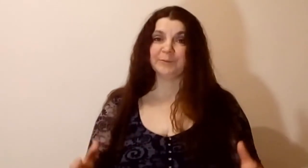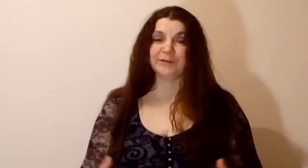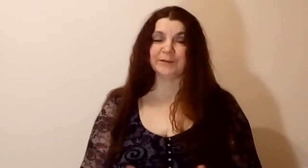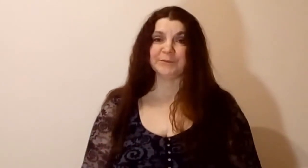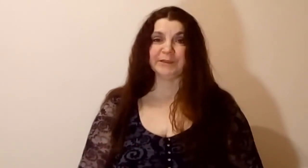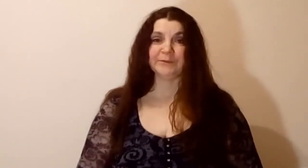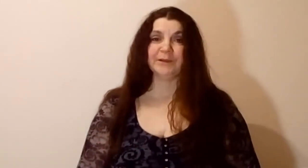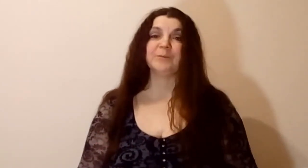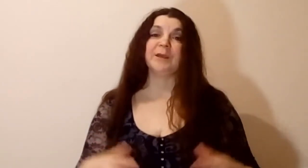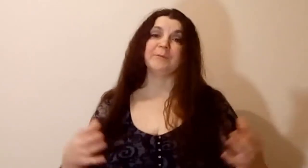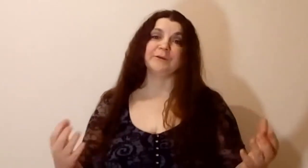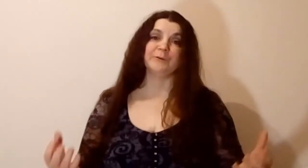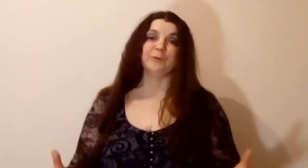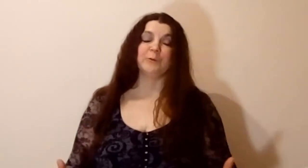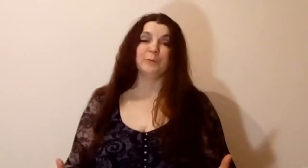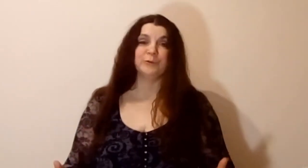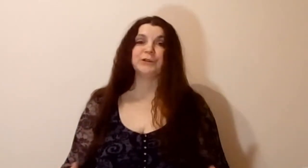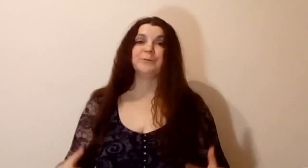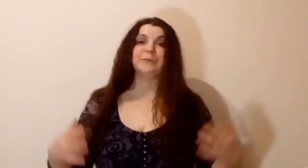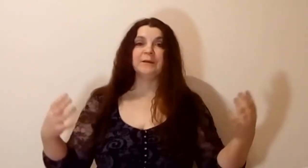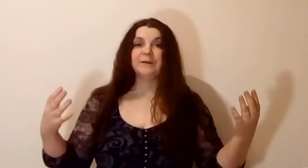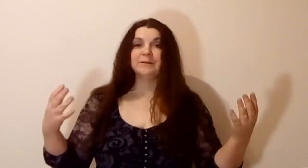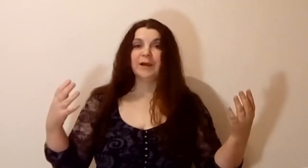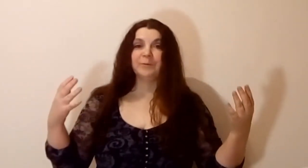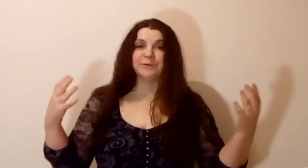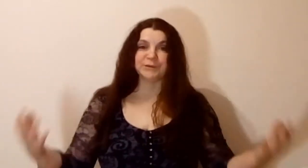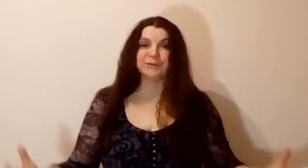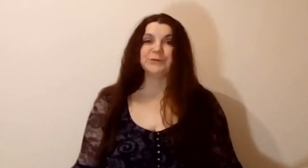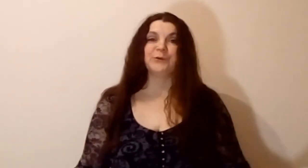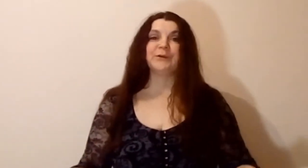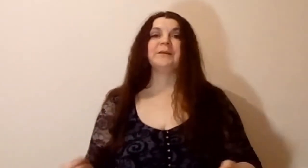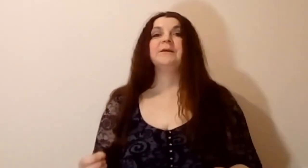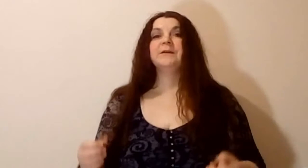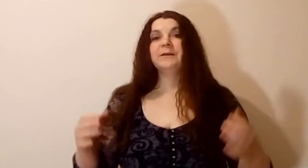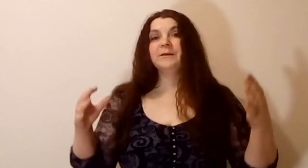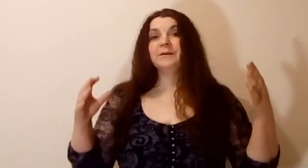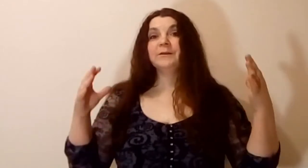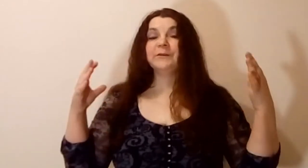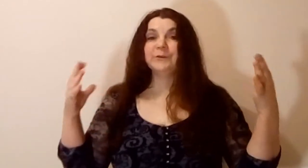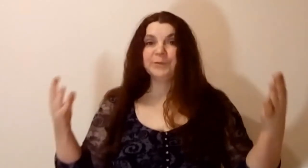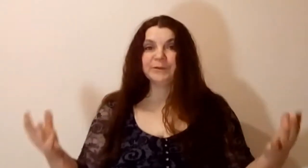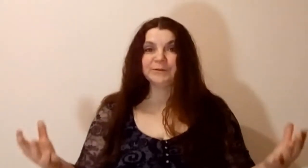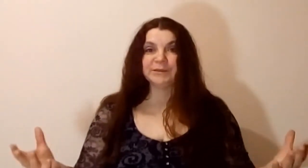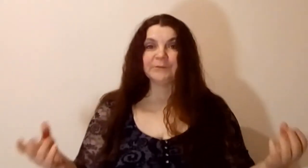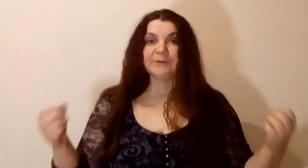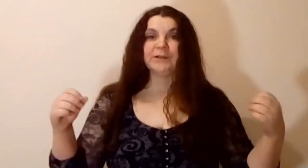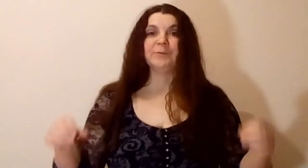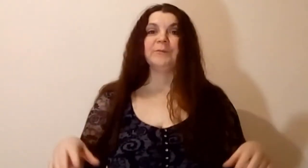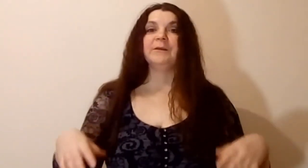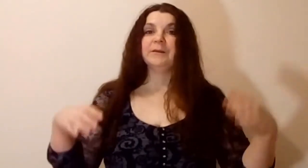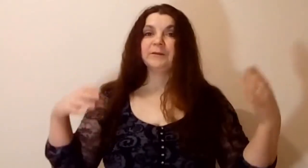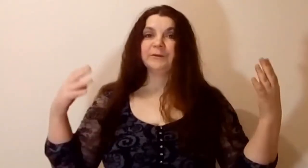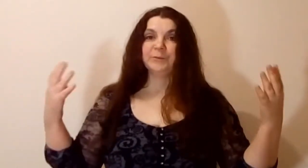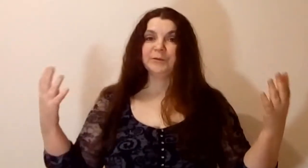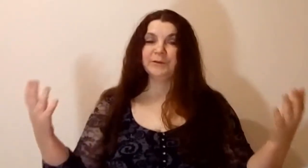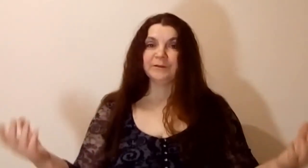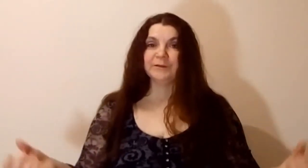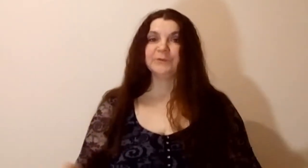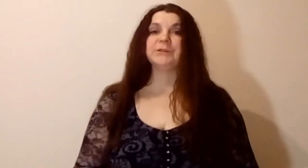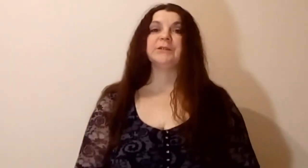близким человеком, не имею в виду мужем, там, с женой, с любимым человеком или с любимой девушкой,